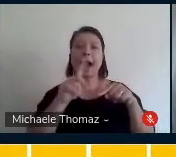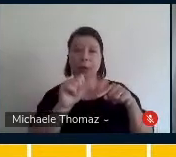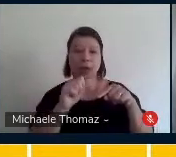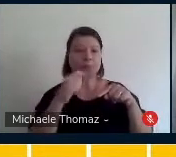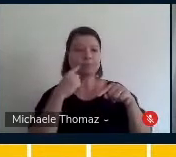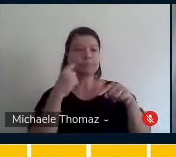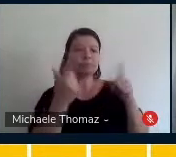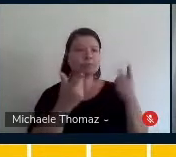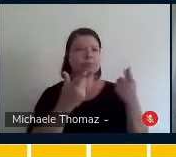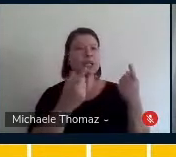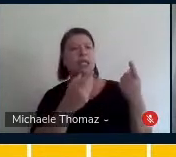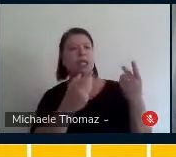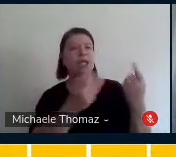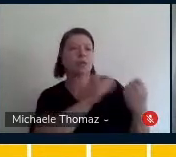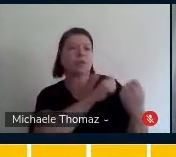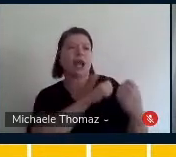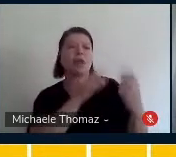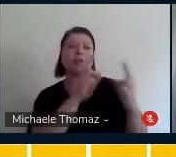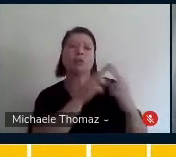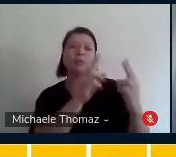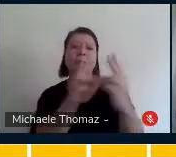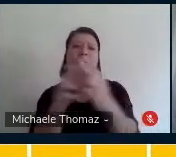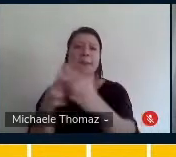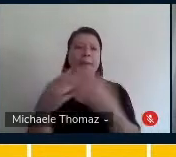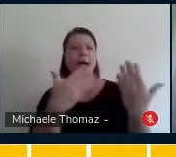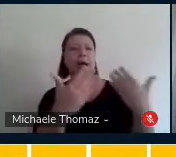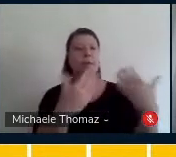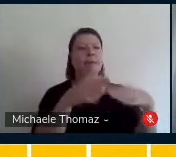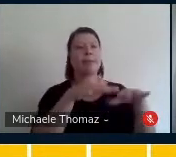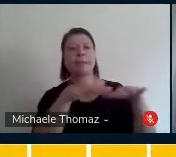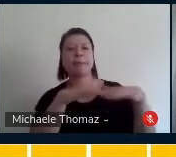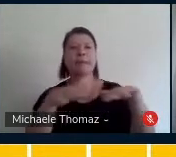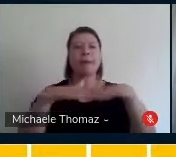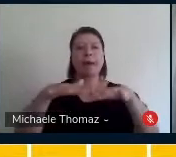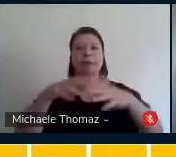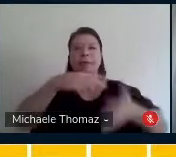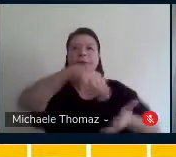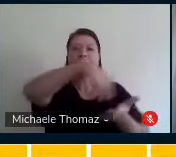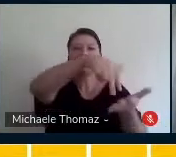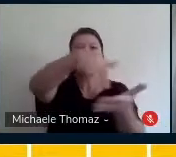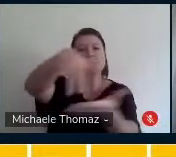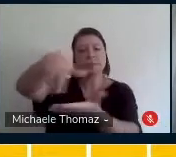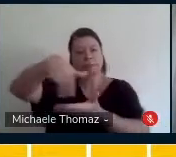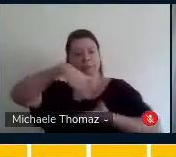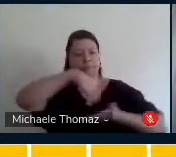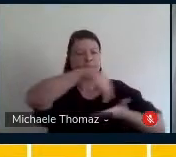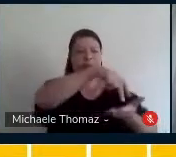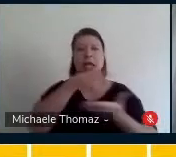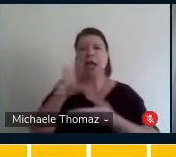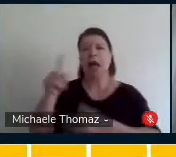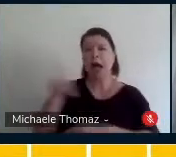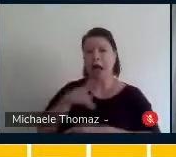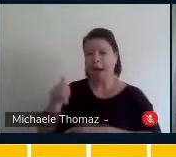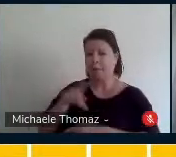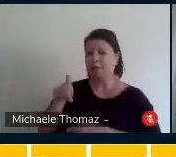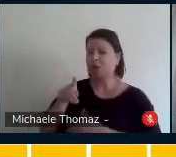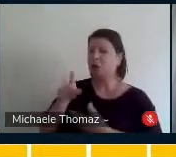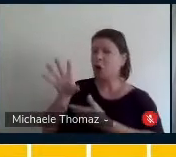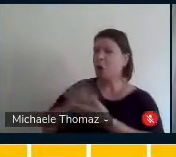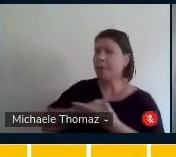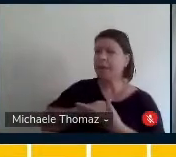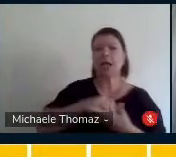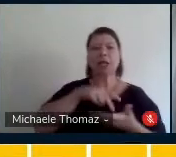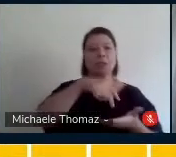de forma ativa, eles estão imitando o movimento da professora, eles estão numa organização ali de um comportamento